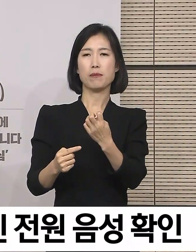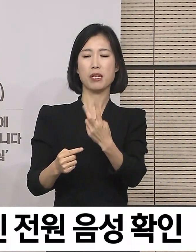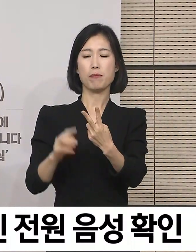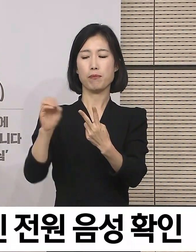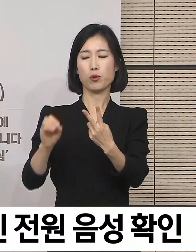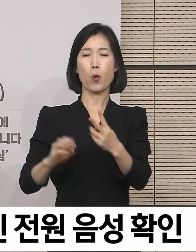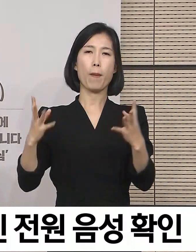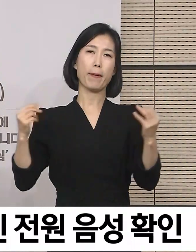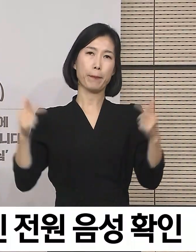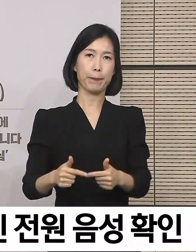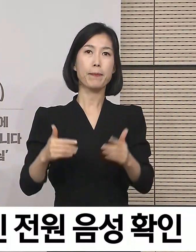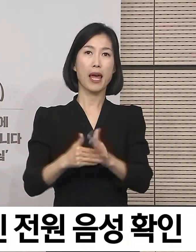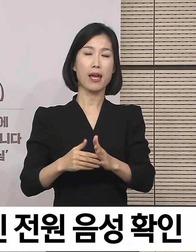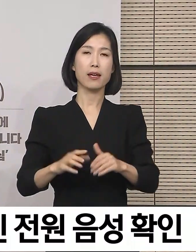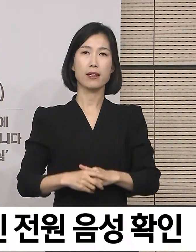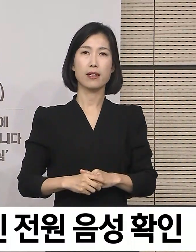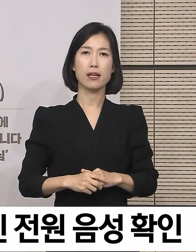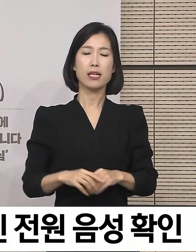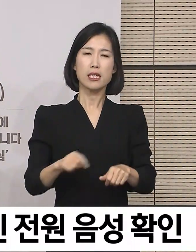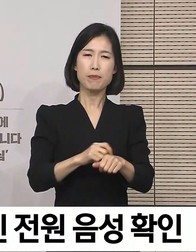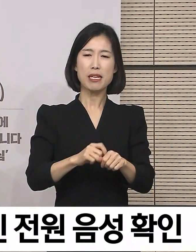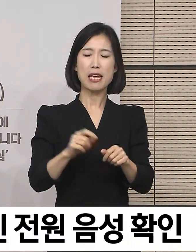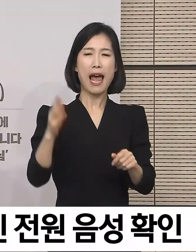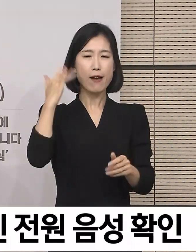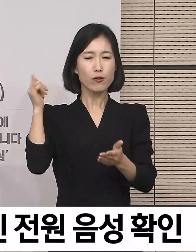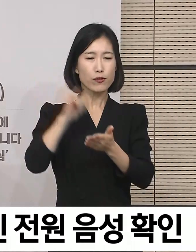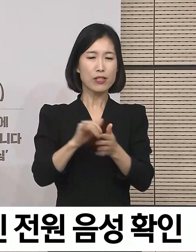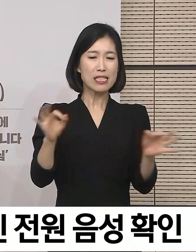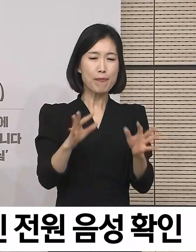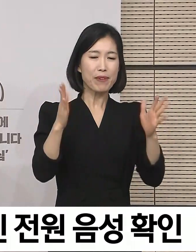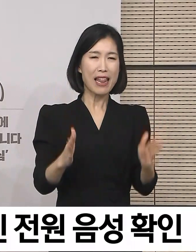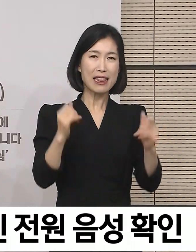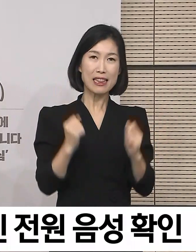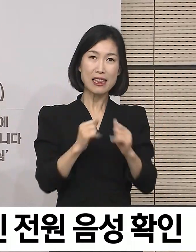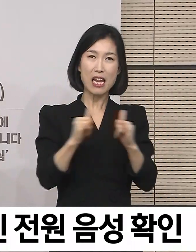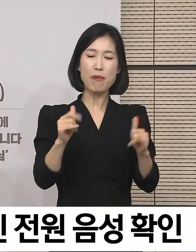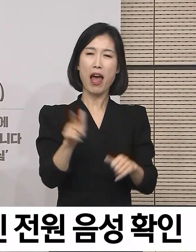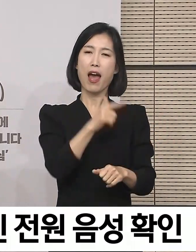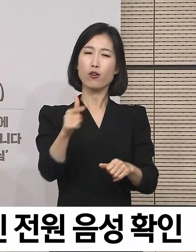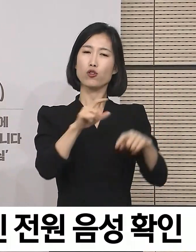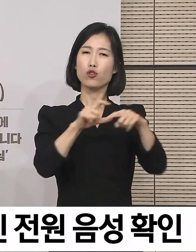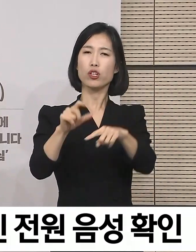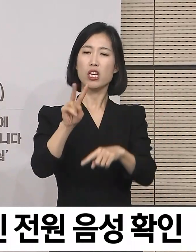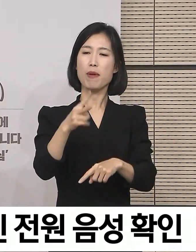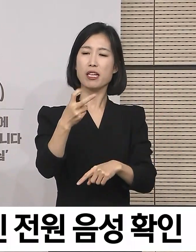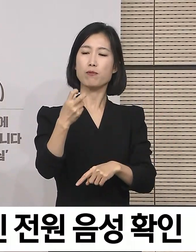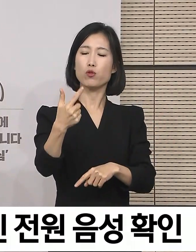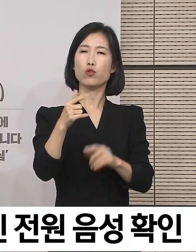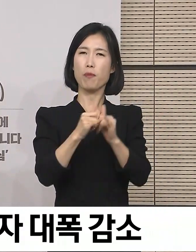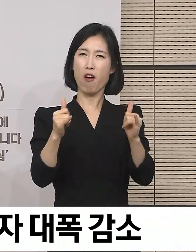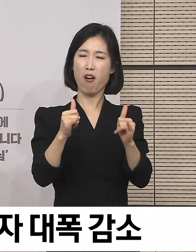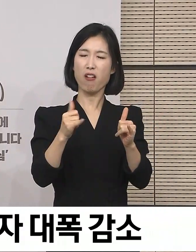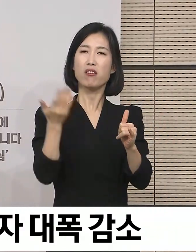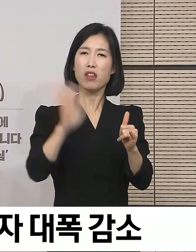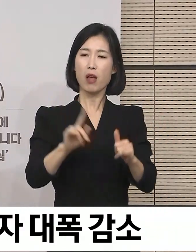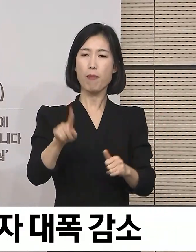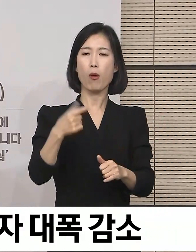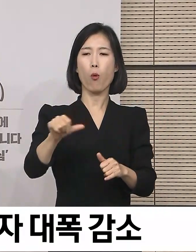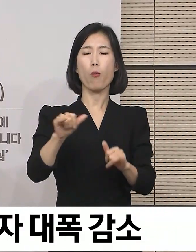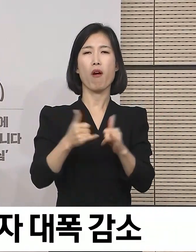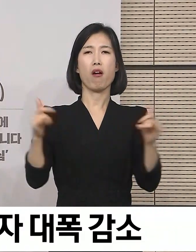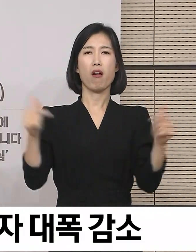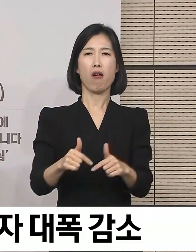감소하였습니다. 특히 단기 체류 외국인 입국자는 일평균 266명에서 105명으로 61